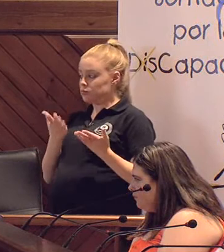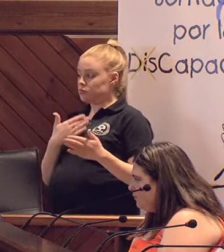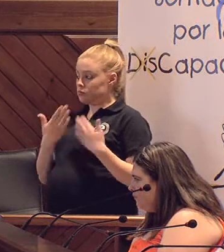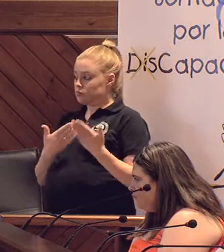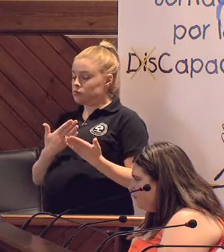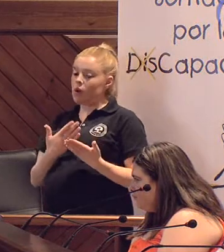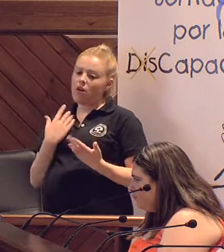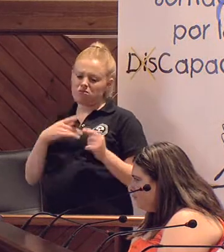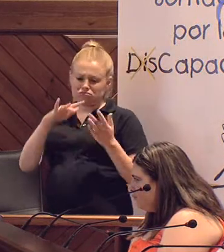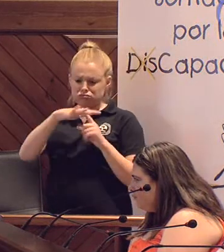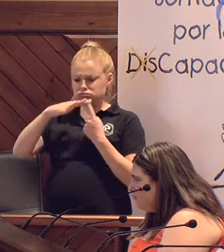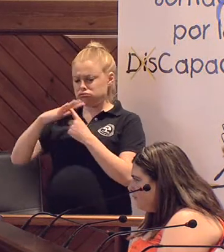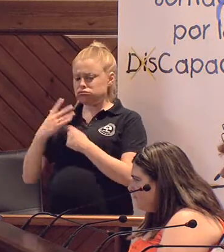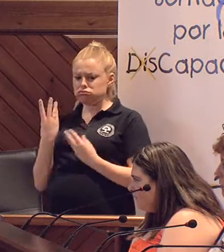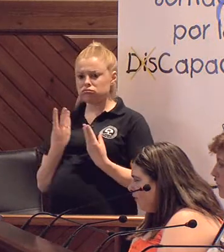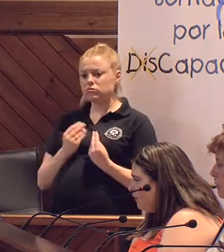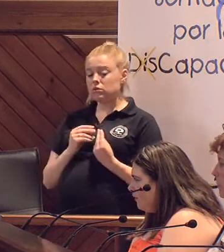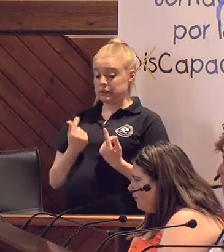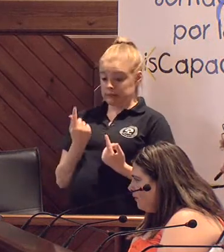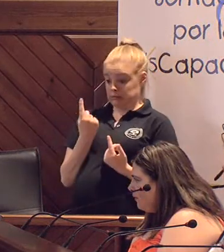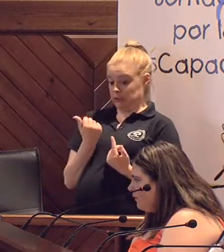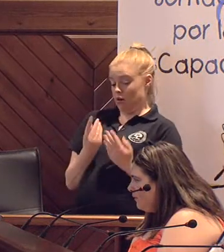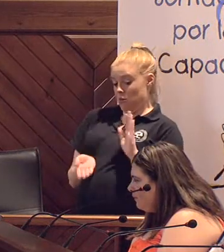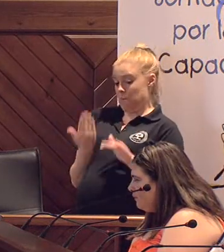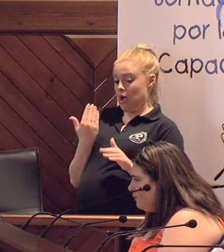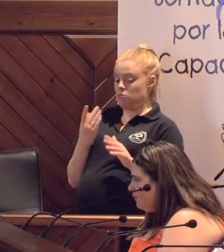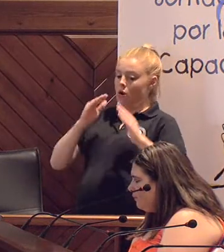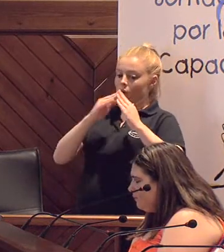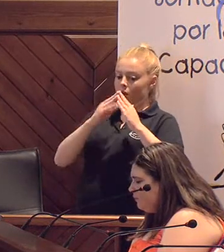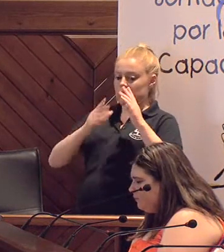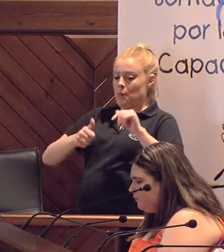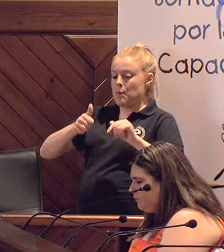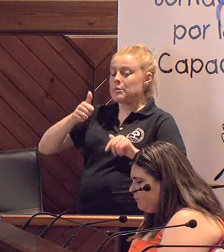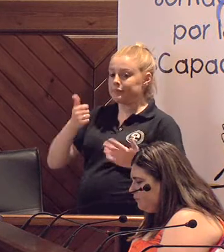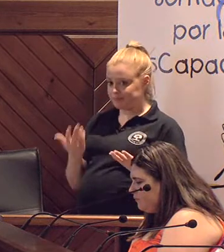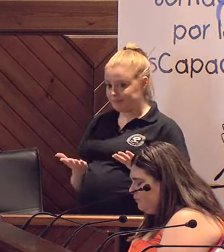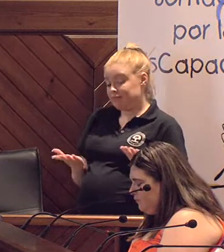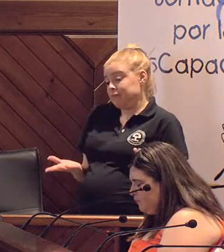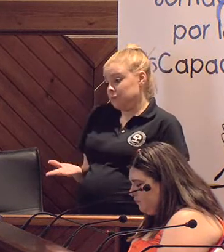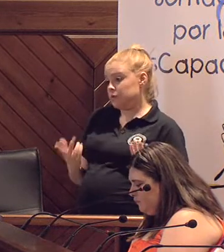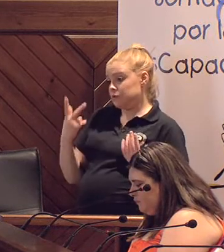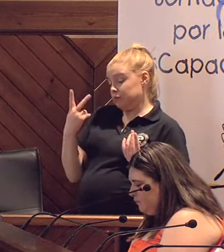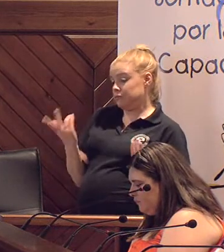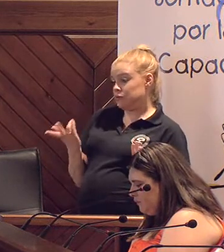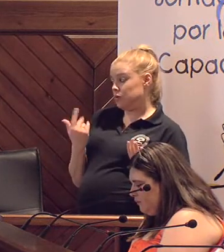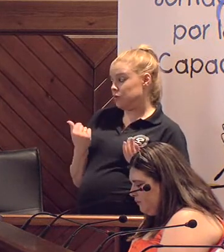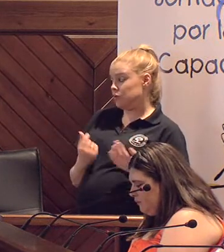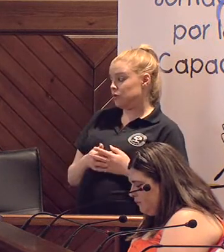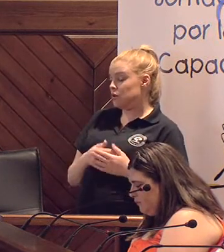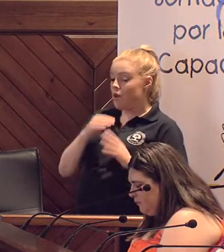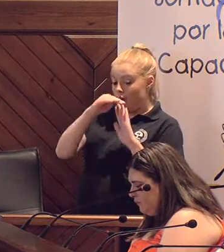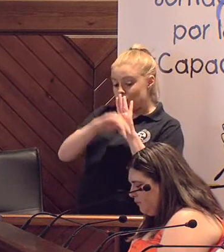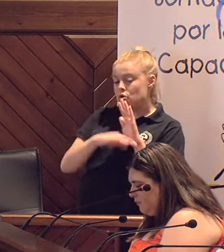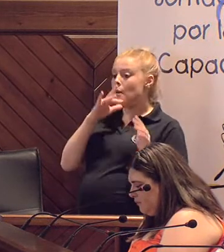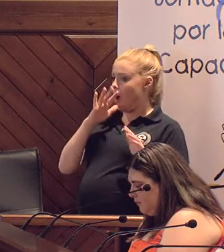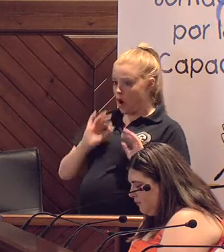Evidentemente, hay muchos más casos y con más presupuestos se podría llegar a más casas y a más personas, pero que, de hecho, os comento que hay un programa